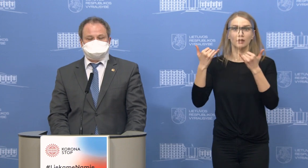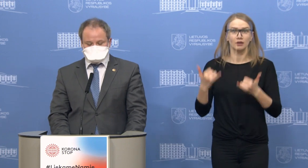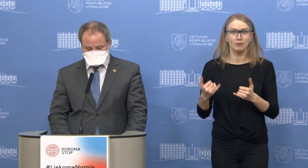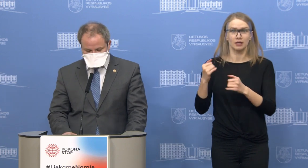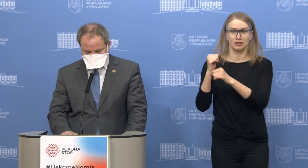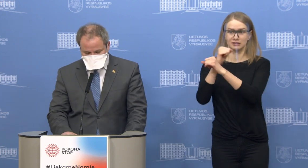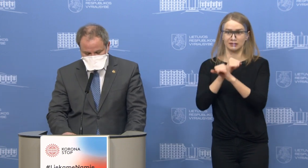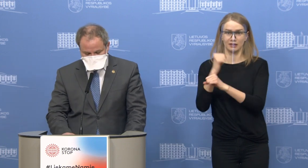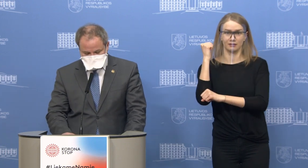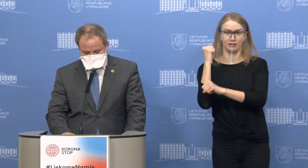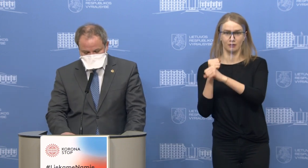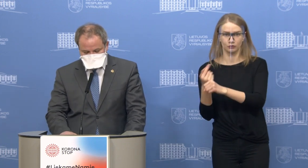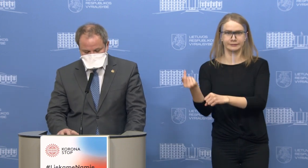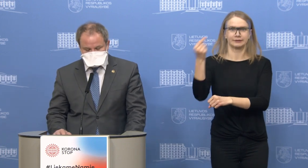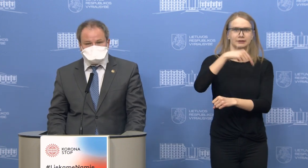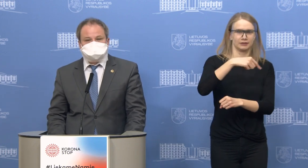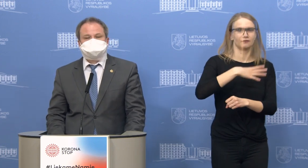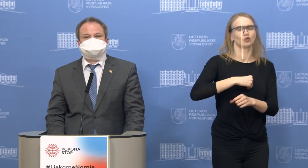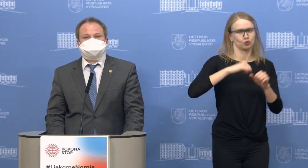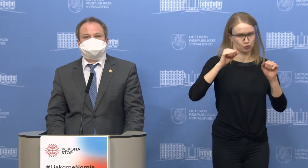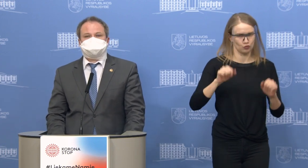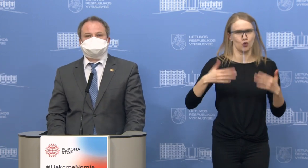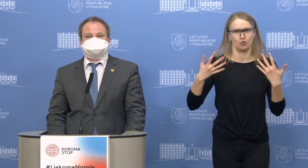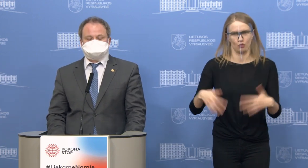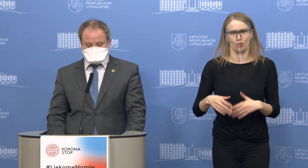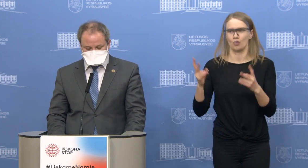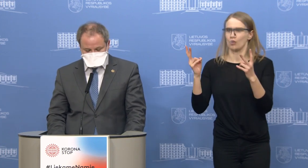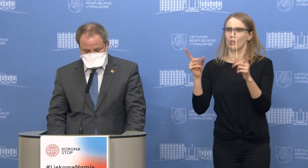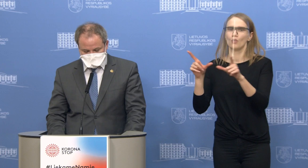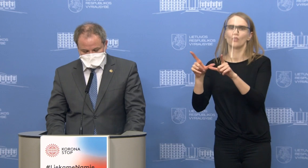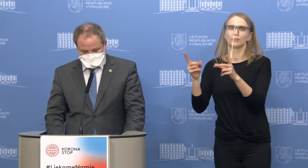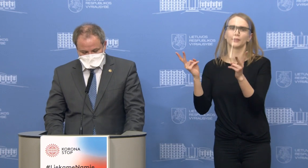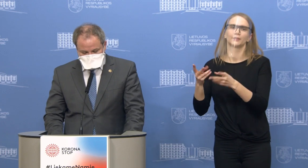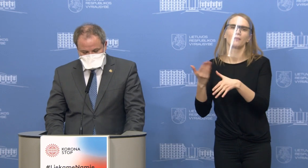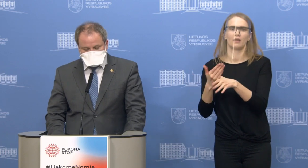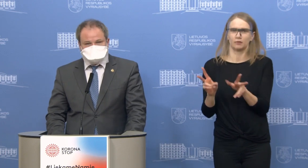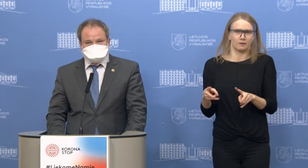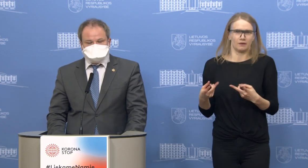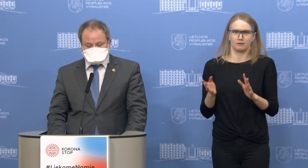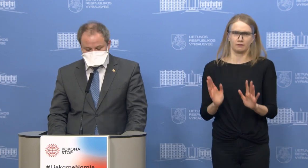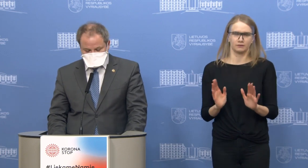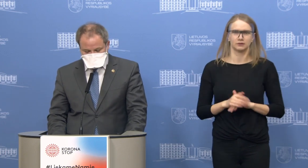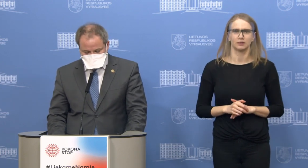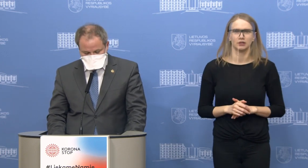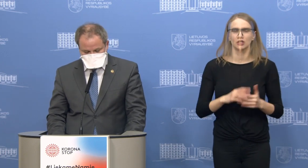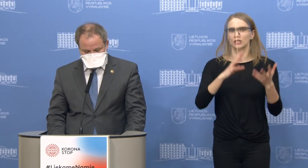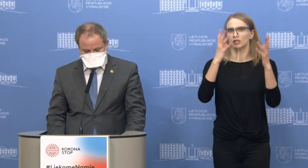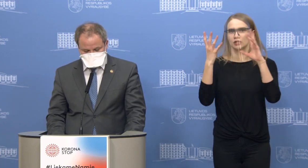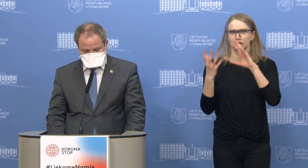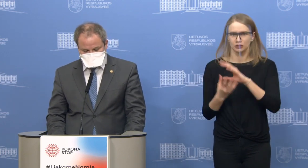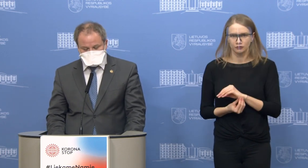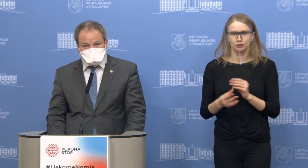gydytojai grįžtai reikiuoti. Dabar kalbant apie ligoninės pacientus, tai buvo ištirti 94